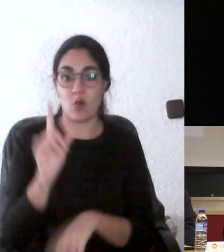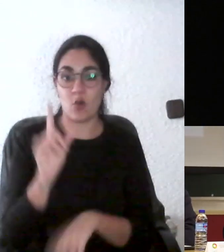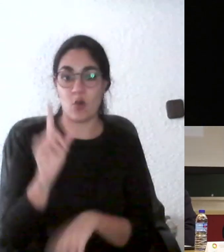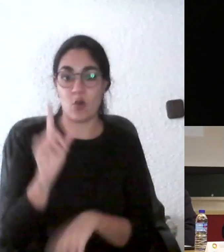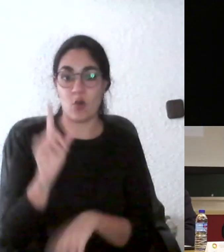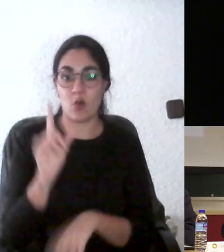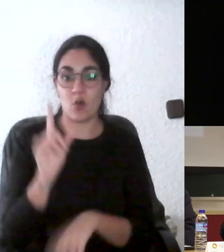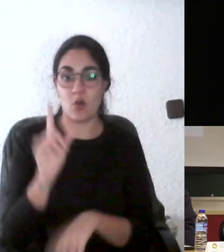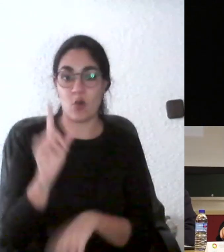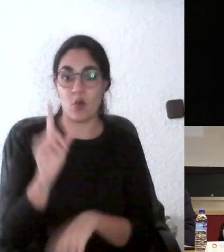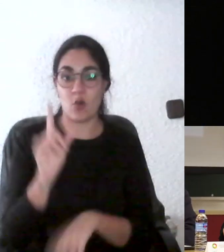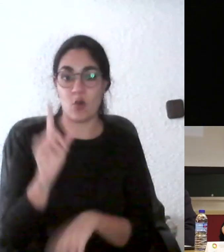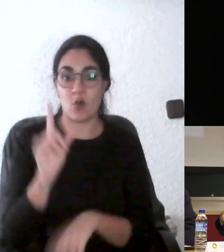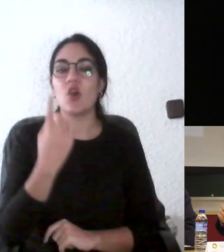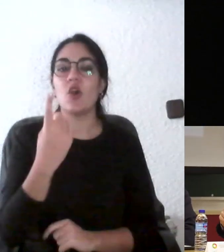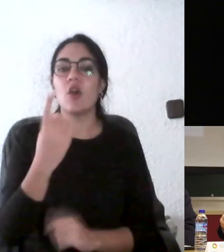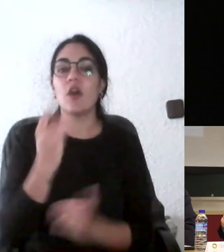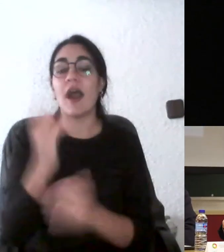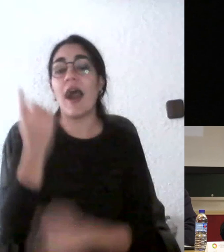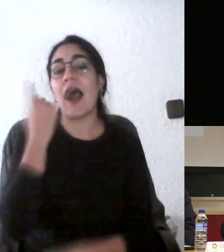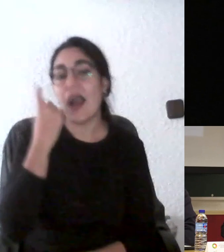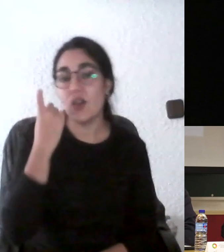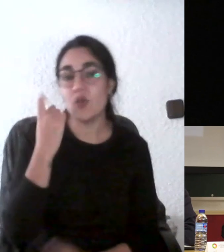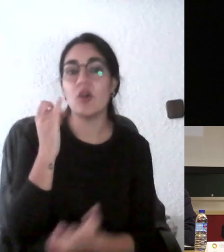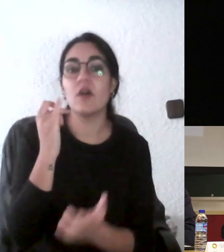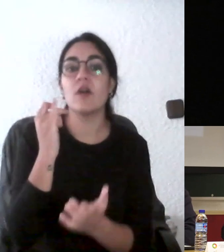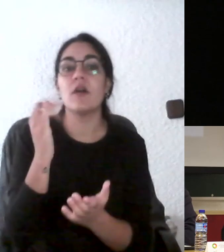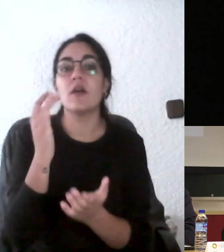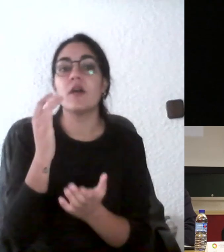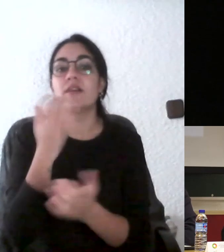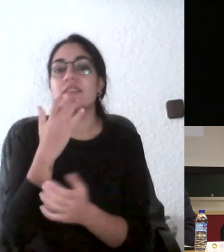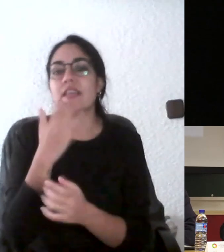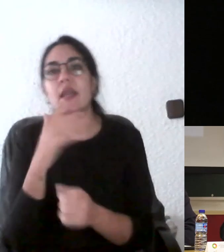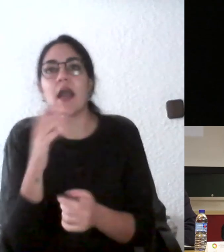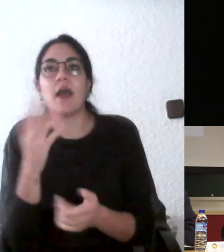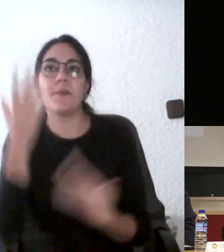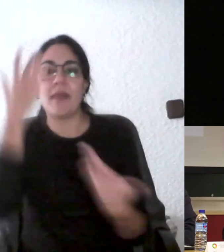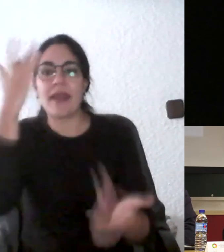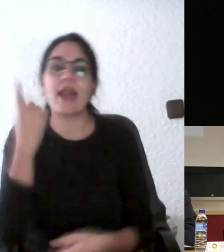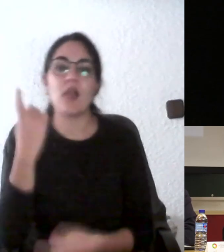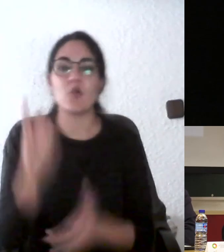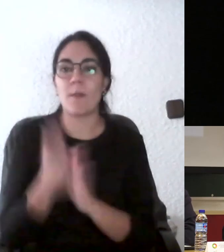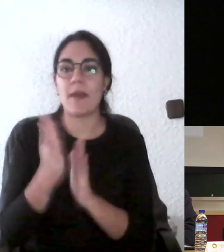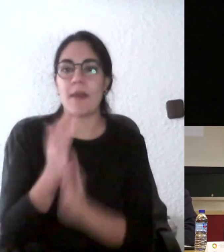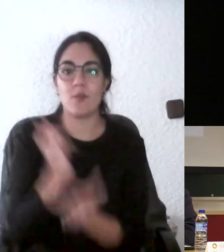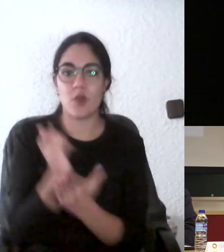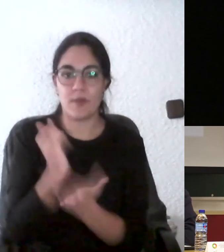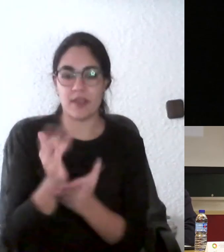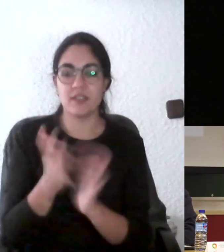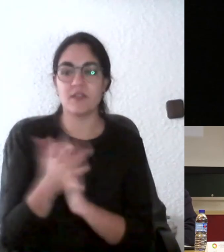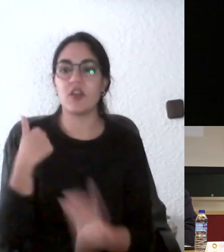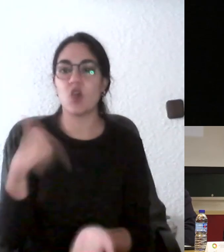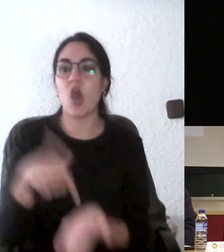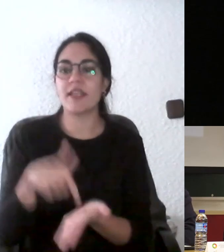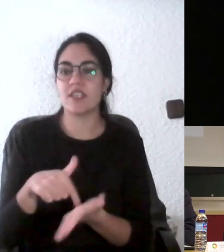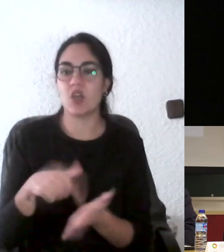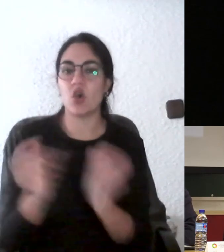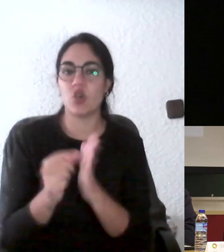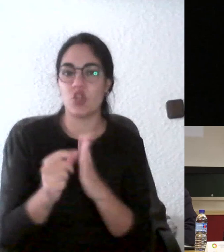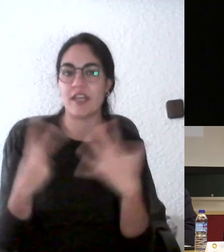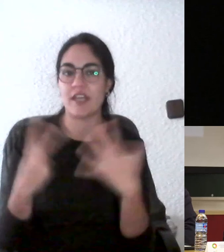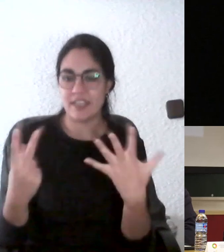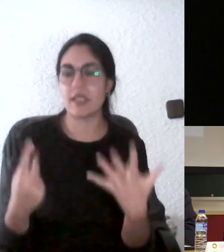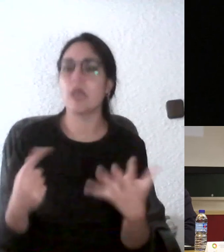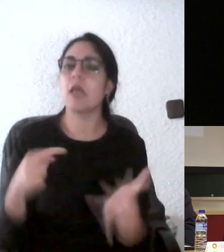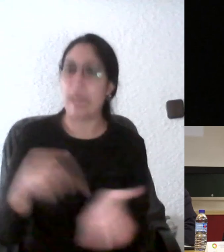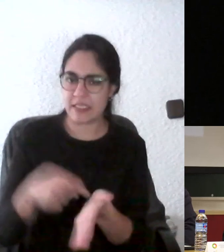un mal día a lo mejor no hay que bajar el nivel sino que hay que darle otra oportunidad ¿vale? a lo mejor seguir exigiéndole un 7 pero darle otra oportunidad